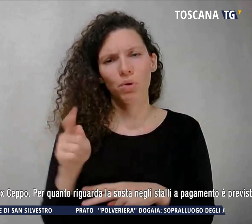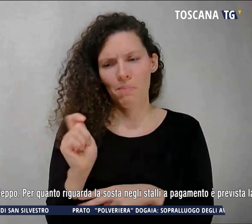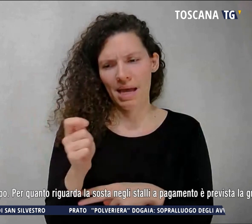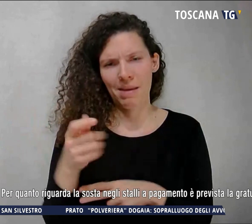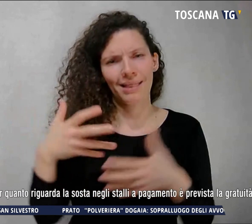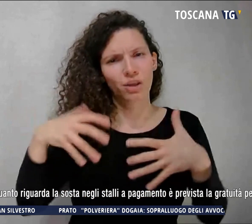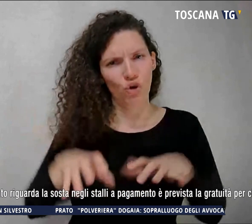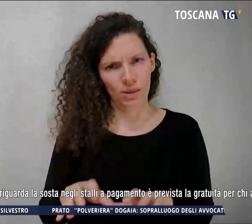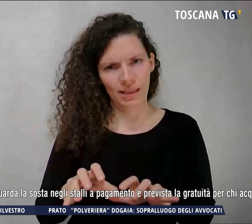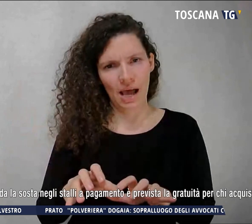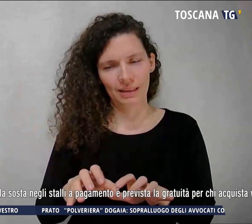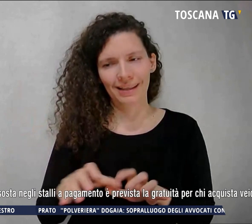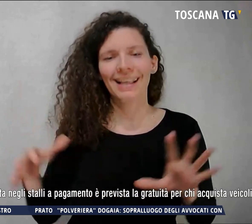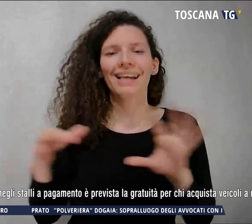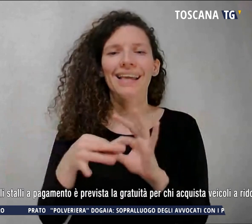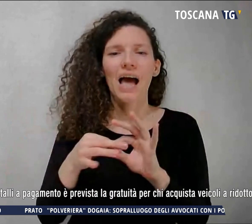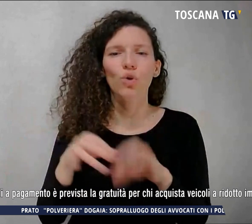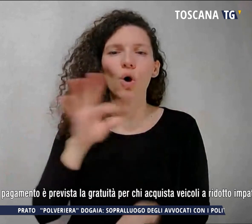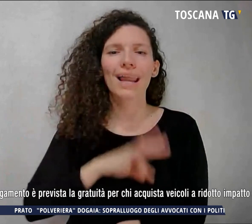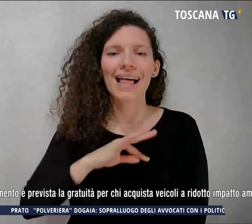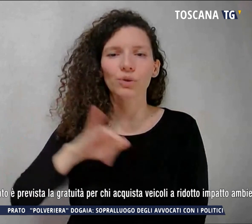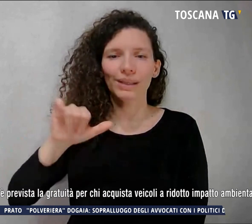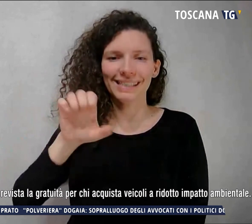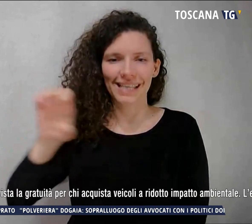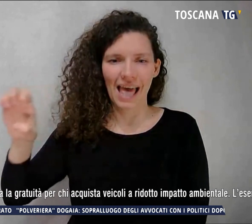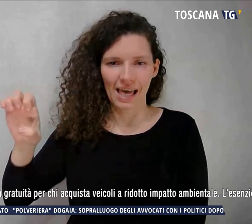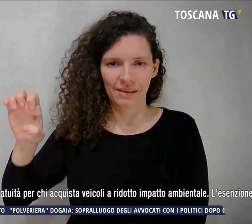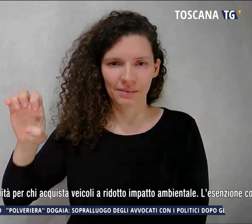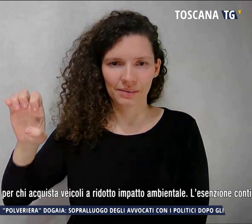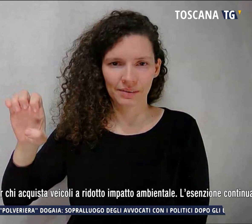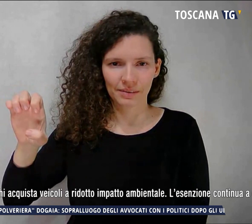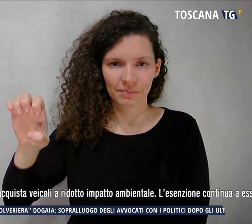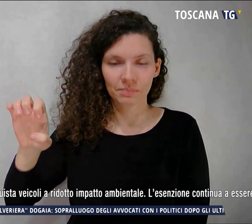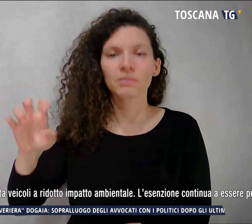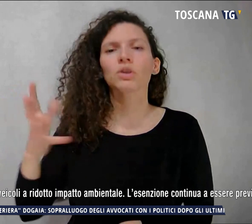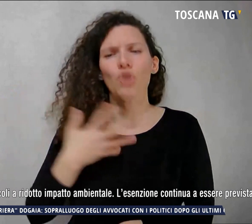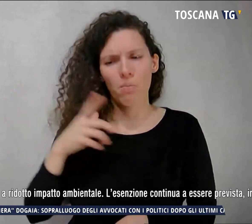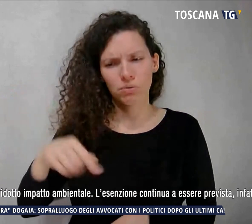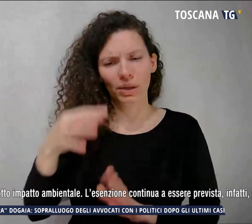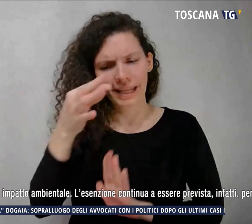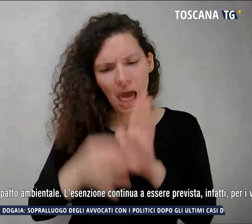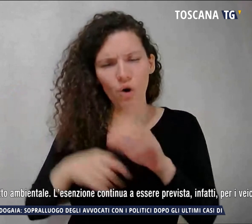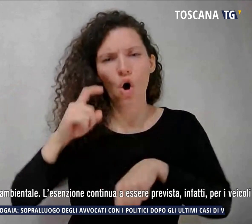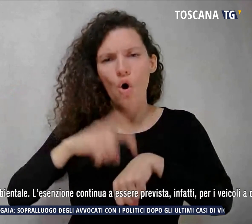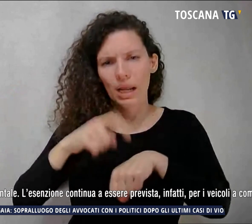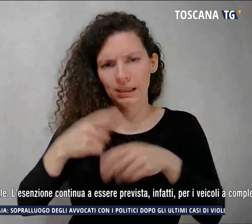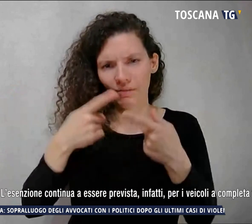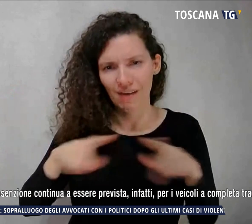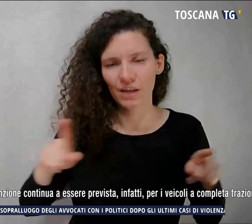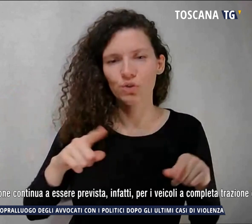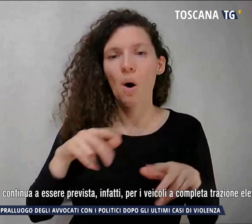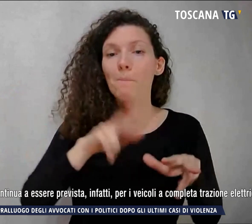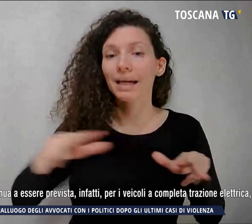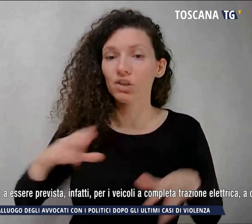Prevista anche una diversa disciplina oraria per i parcheggi Cavallotti, San